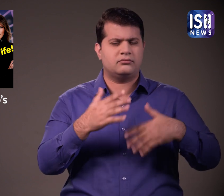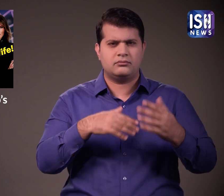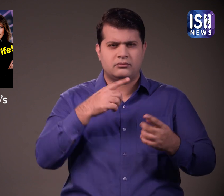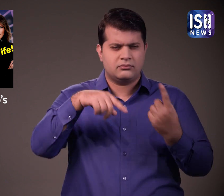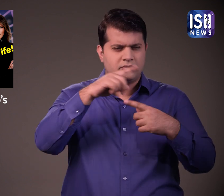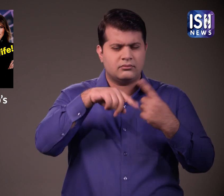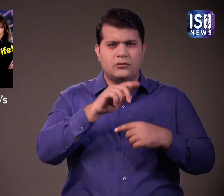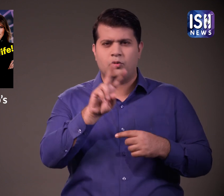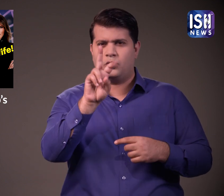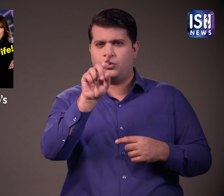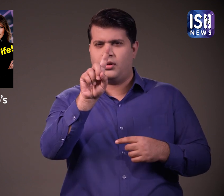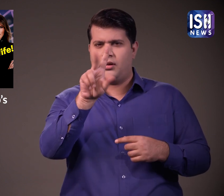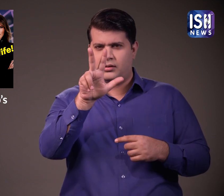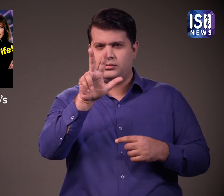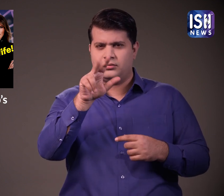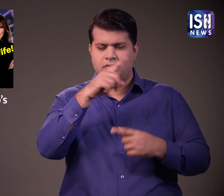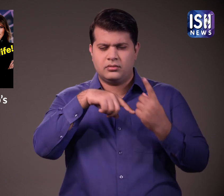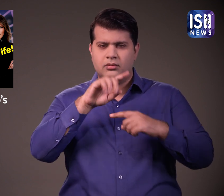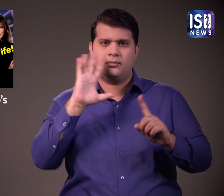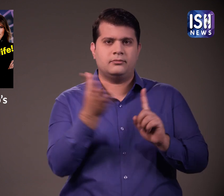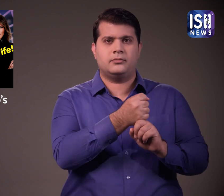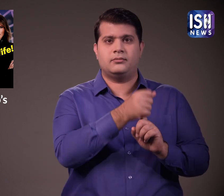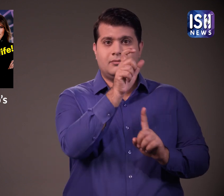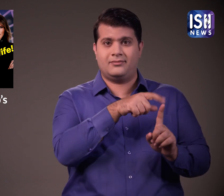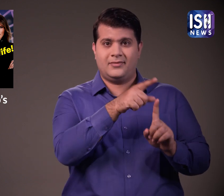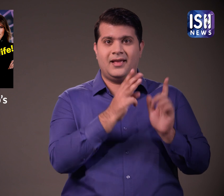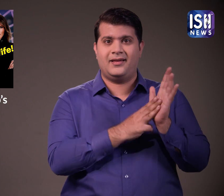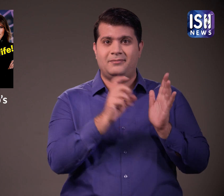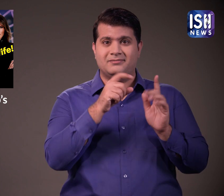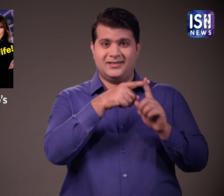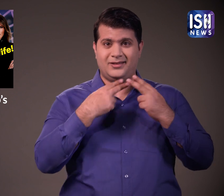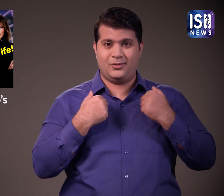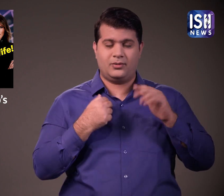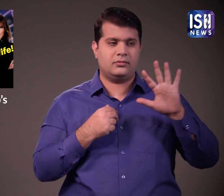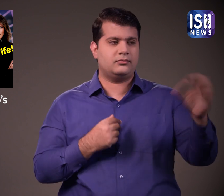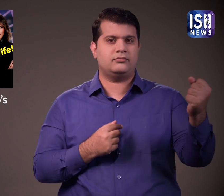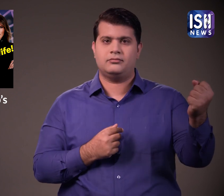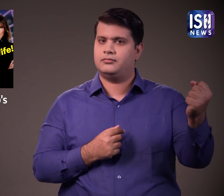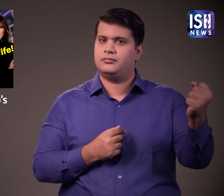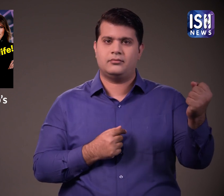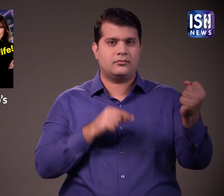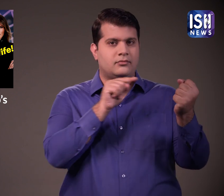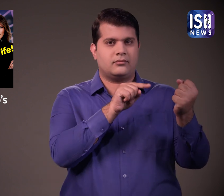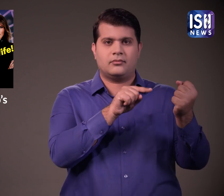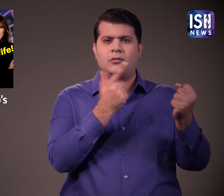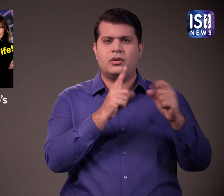हैं माइकेल कोईन को करचोरी और वित्य धोकादड़ी के लिए गिरफतार किया गया था